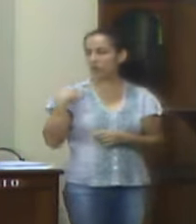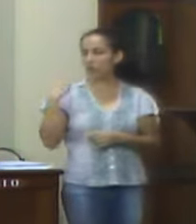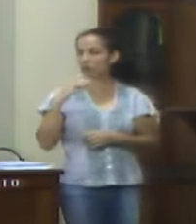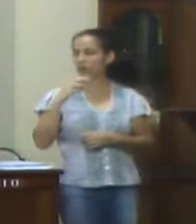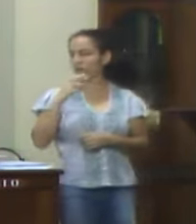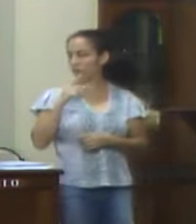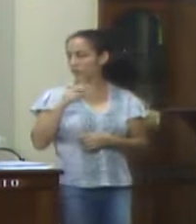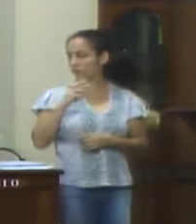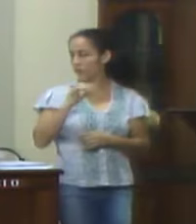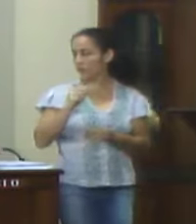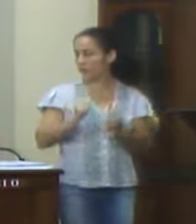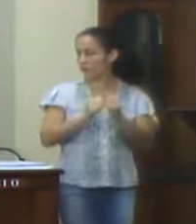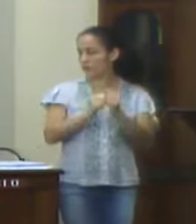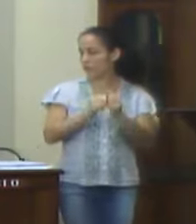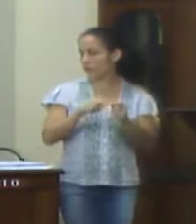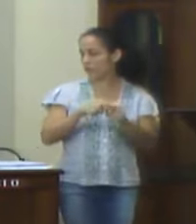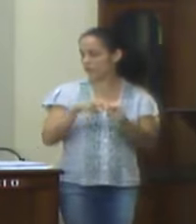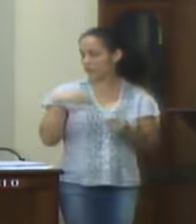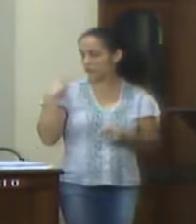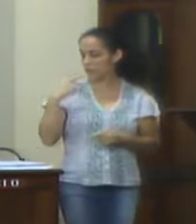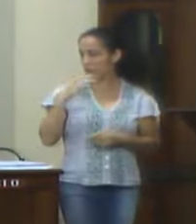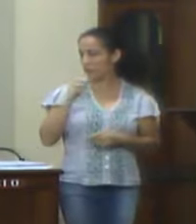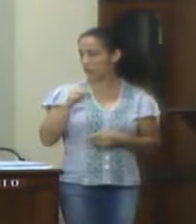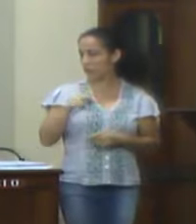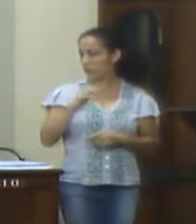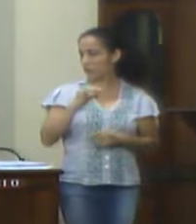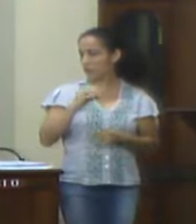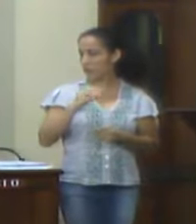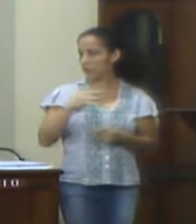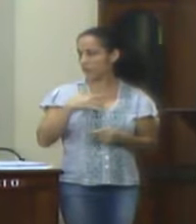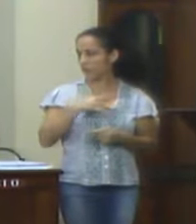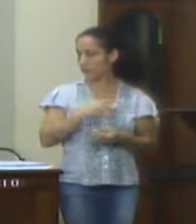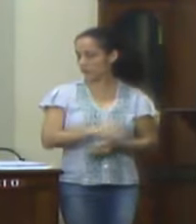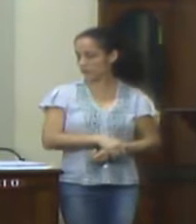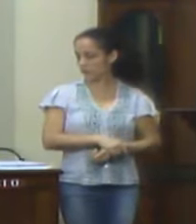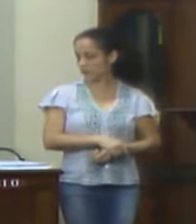vereador relator Pedro Graça, acompanhando votos, vereador Marquinhos da Saúde.